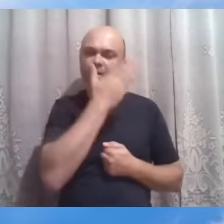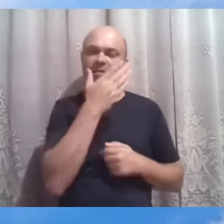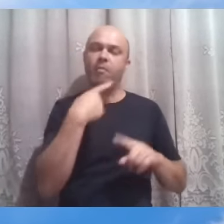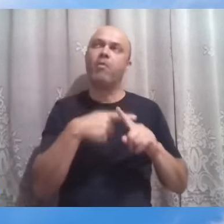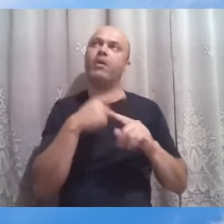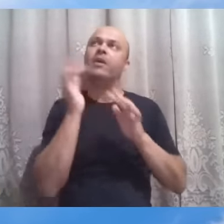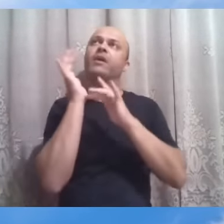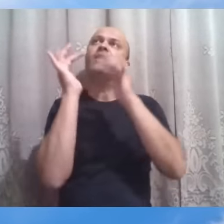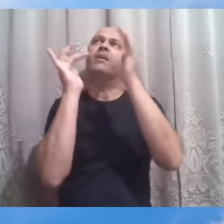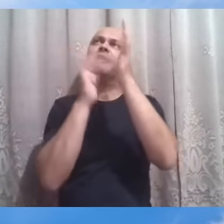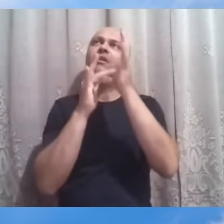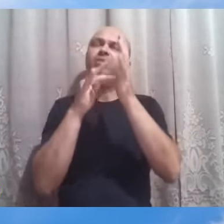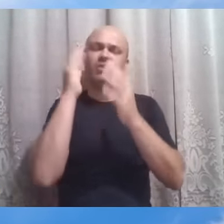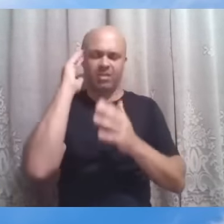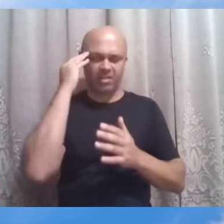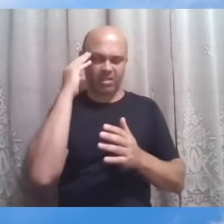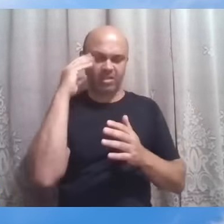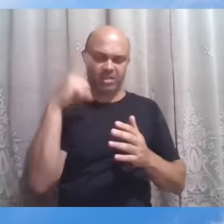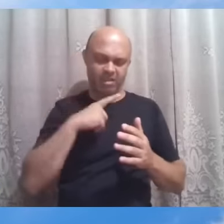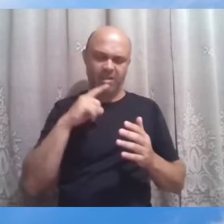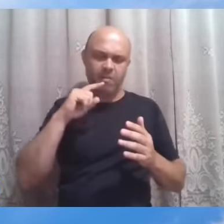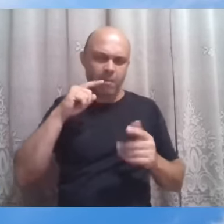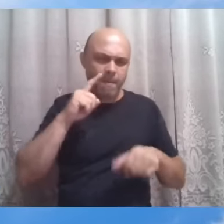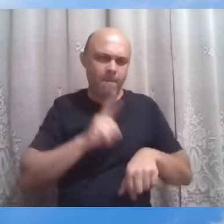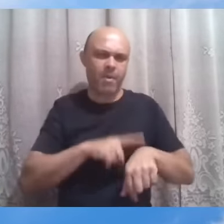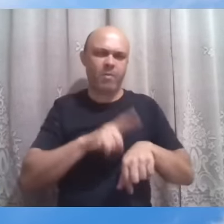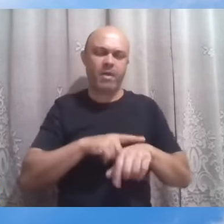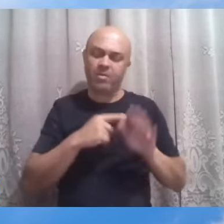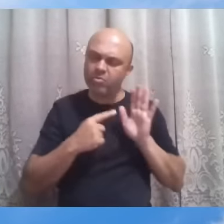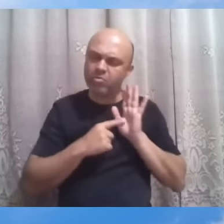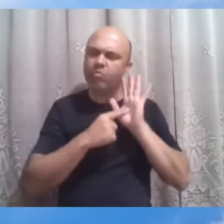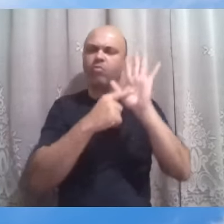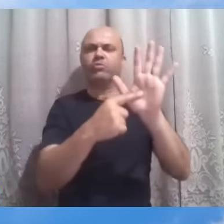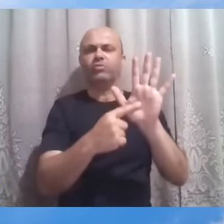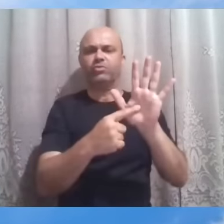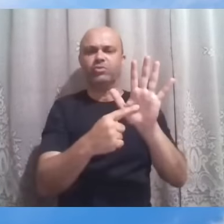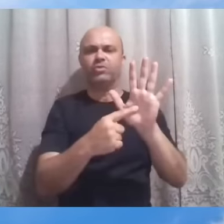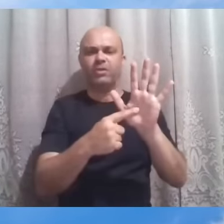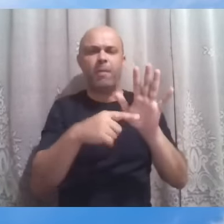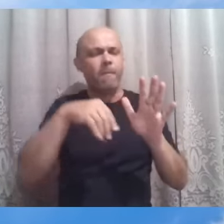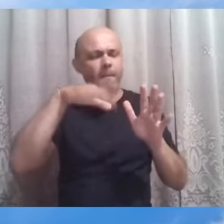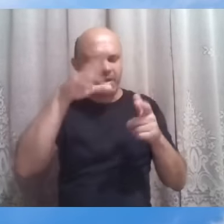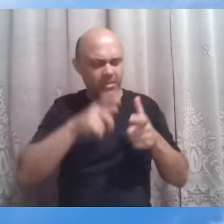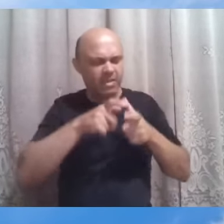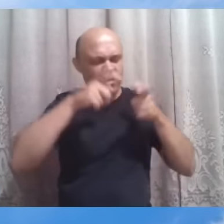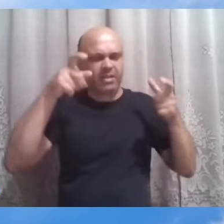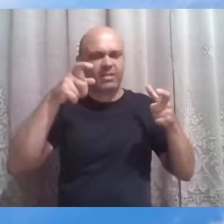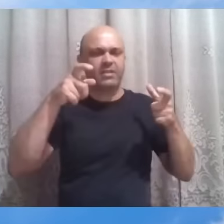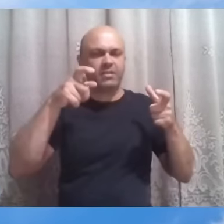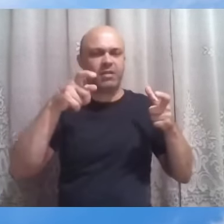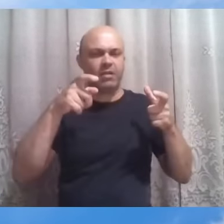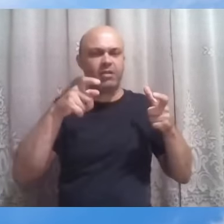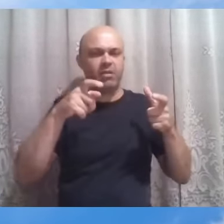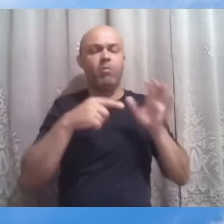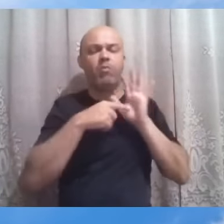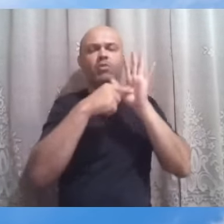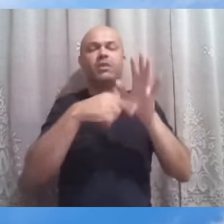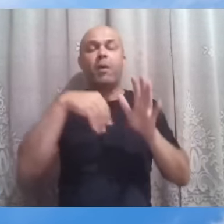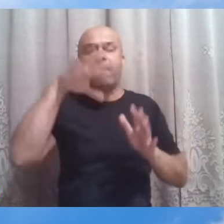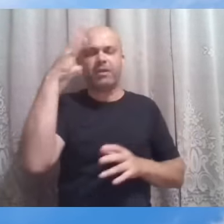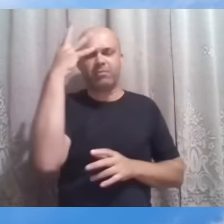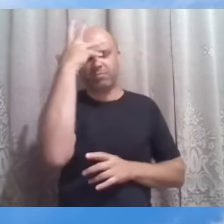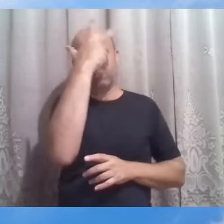entende que temos ali a ocasião de demonstrar ainda mais grandeza, de revelar ainda mais beleza,